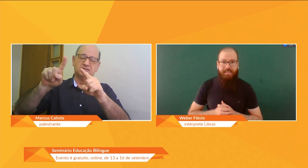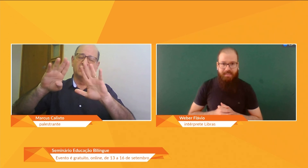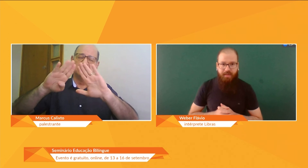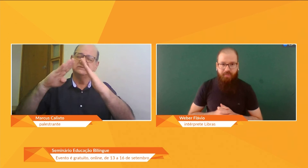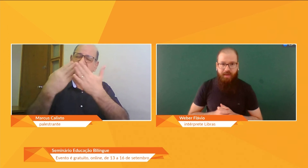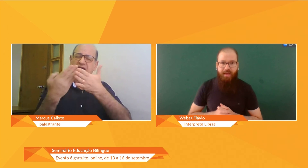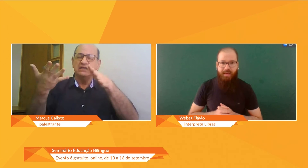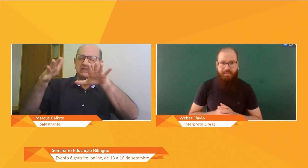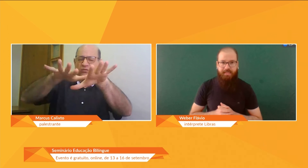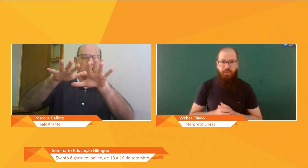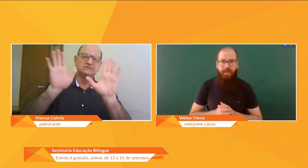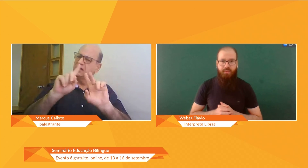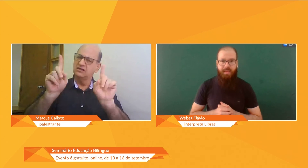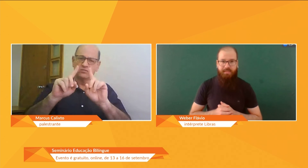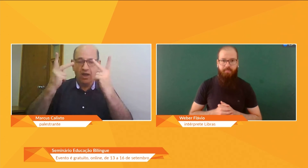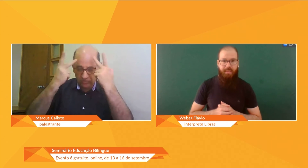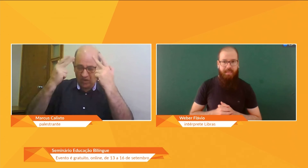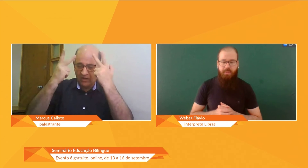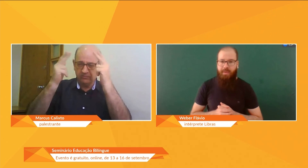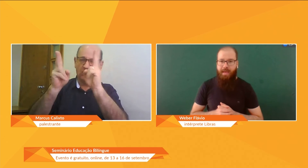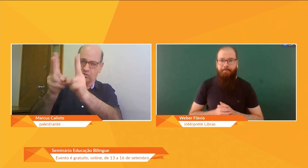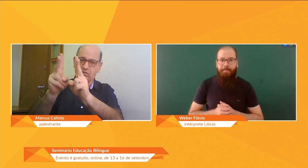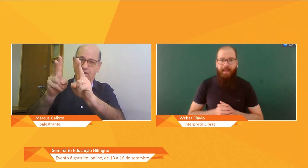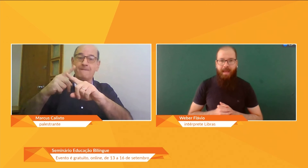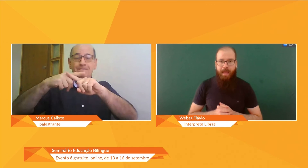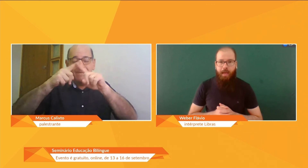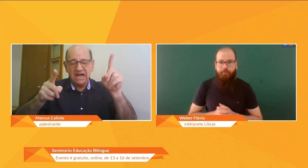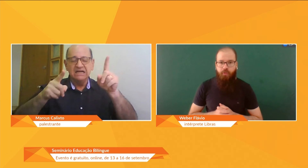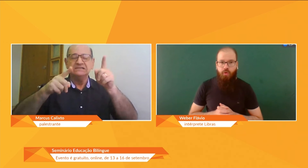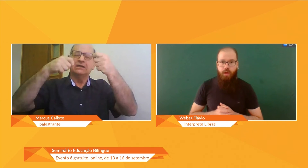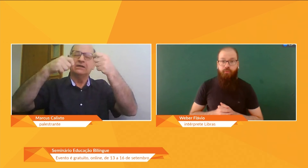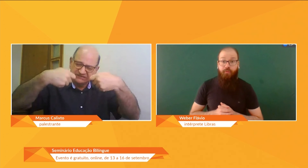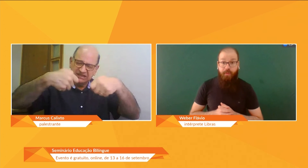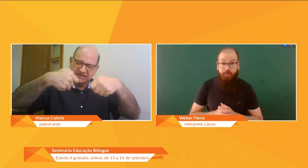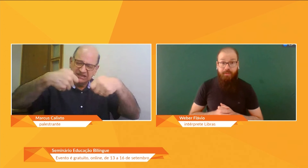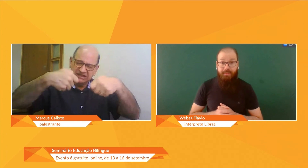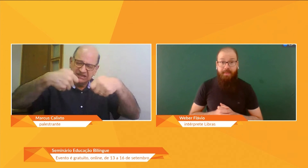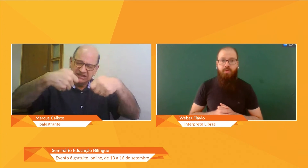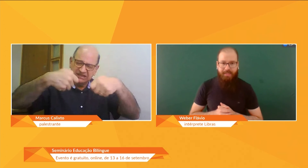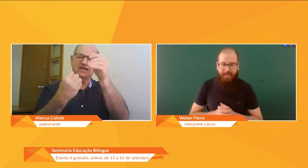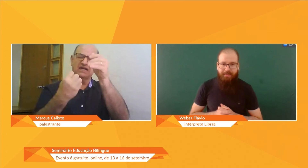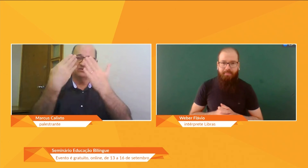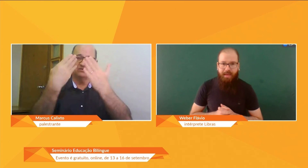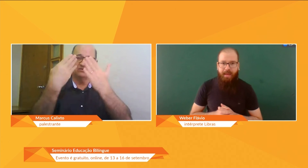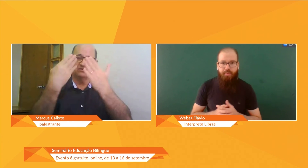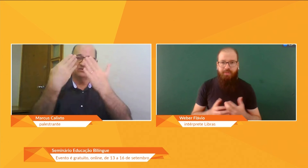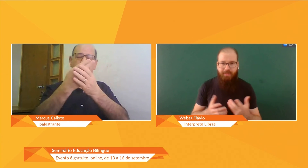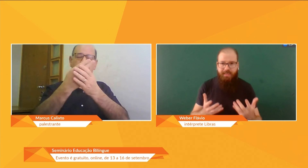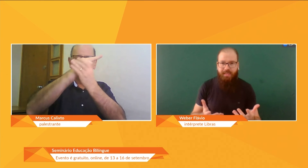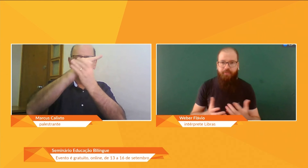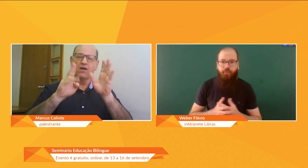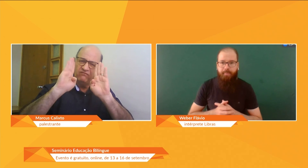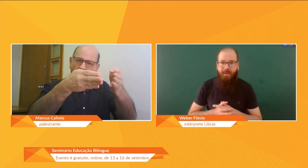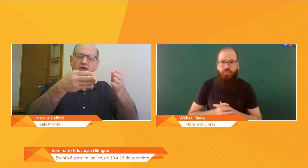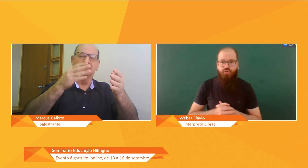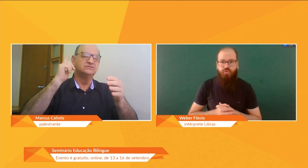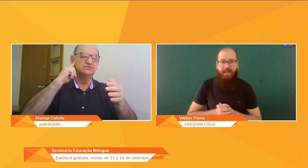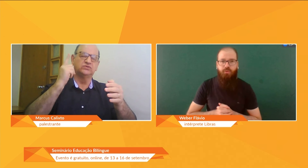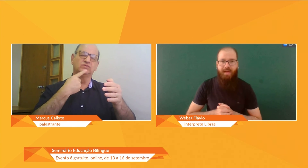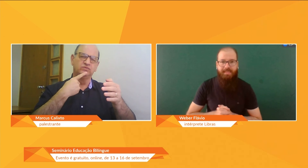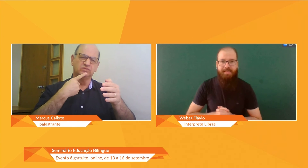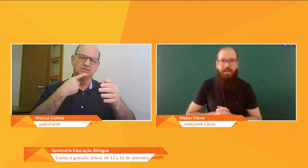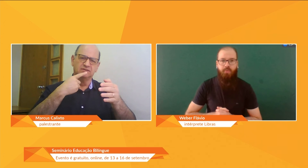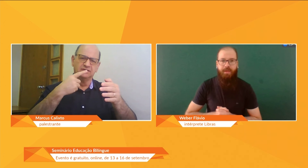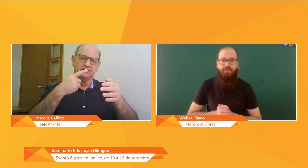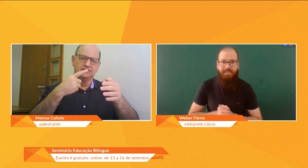incisiva em relação à educação bilíngue. Eu vou demonstrar também a importância que foi para os